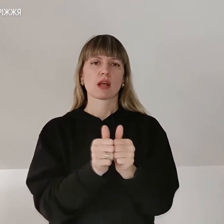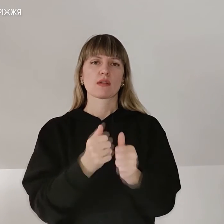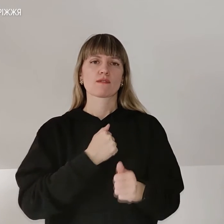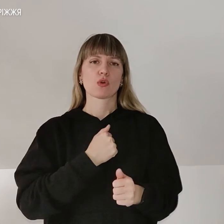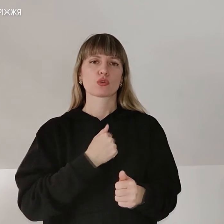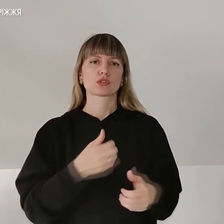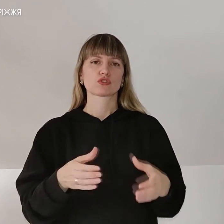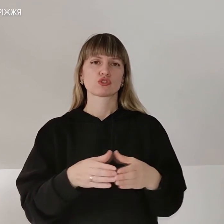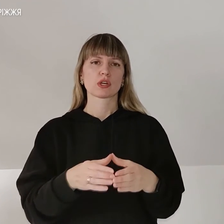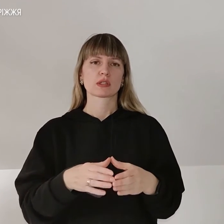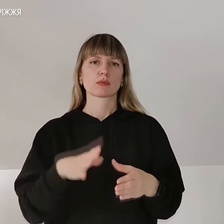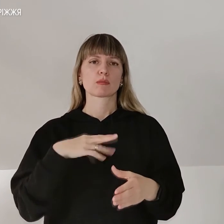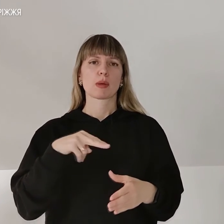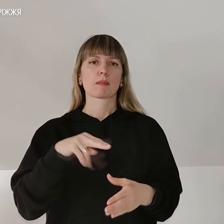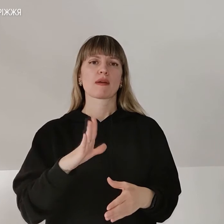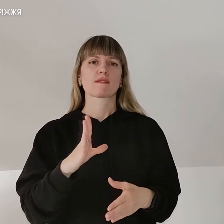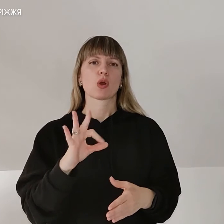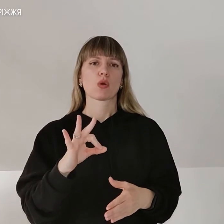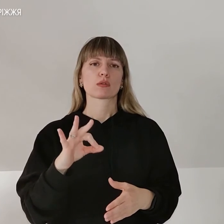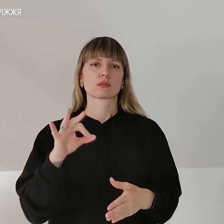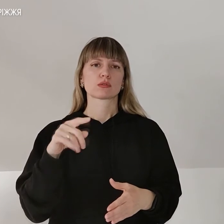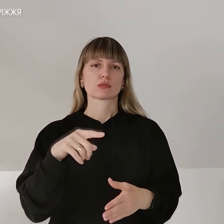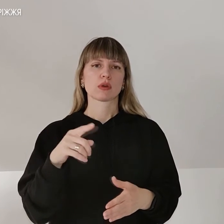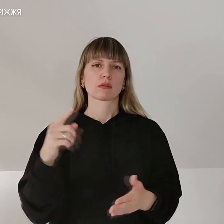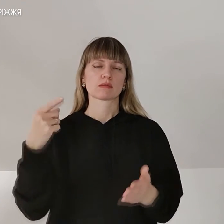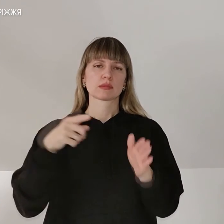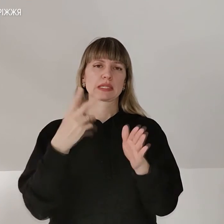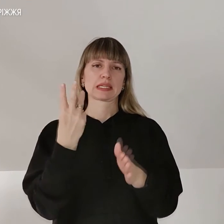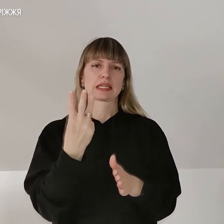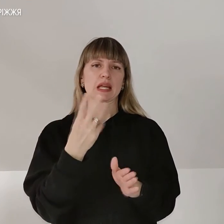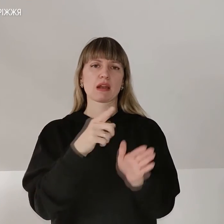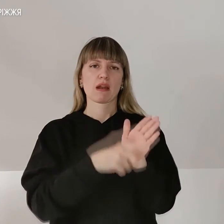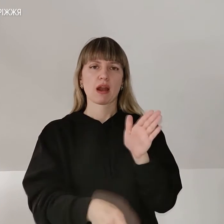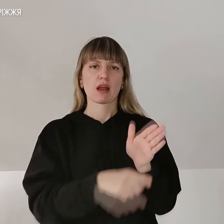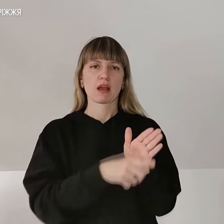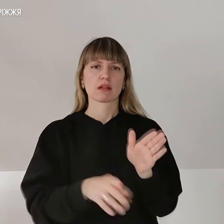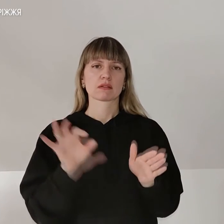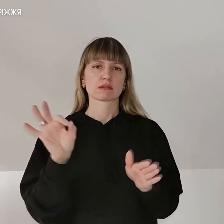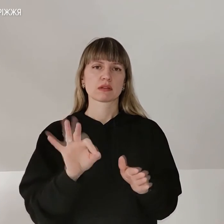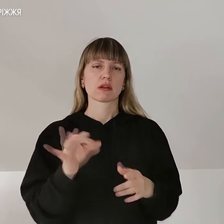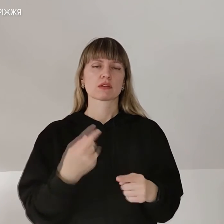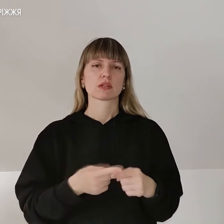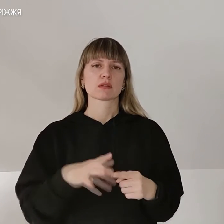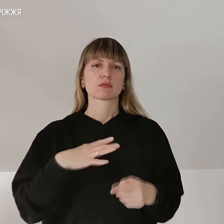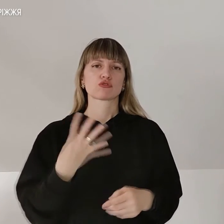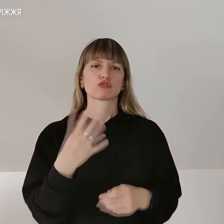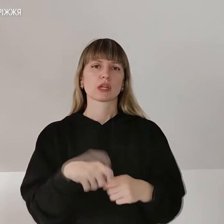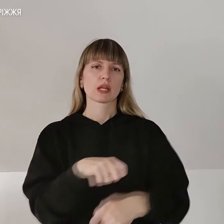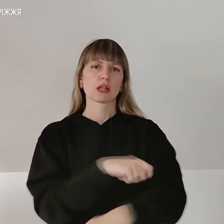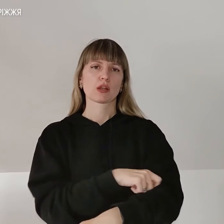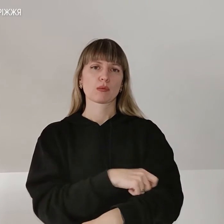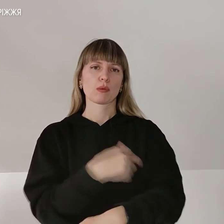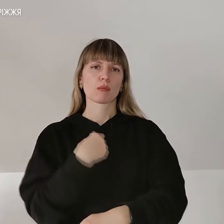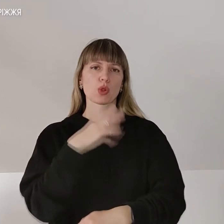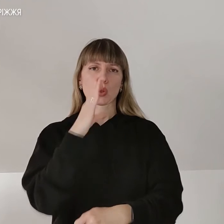було ПВО. Туди прилетіло три ракети зразу. Це було 4 кілометри, ми не доехали до її.